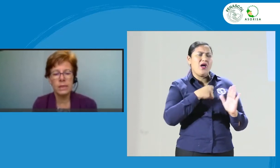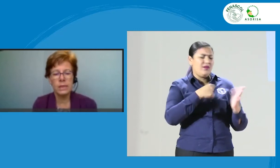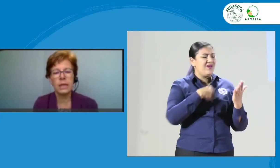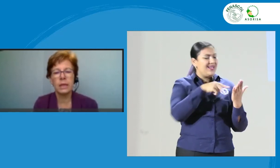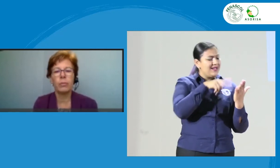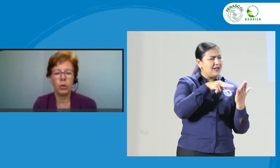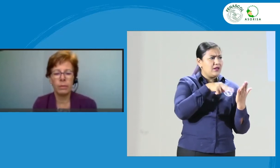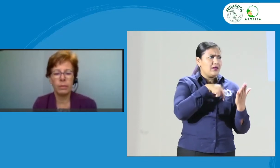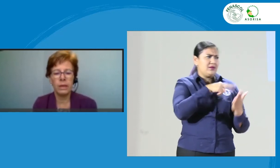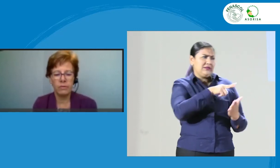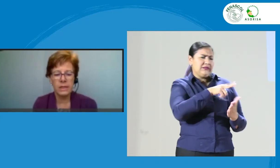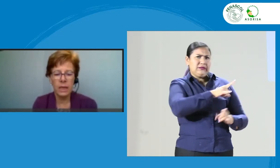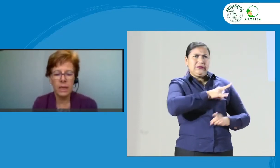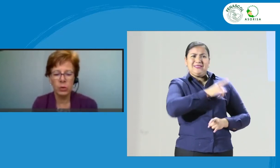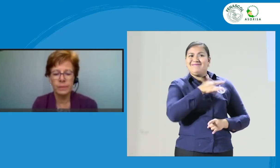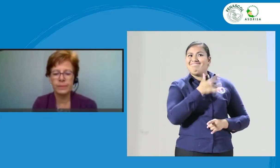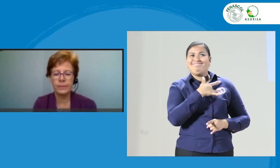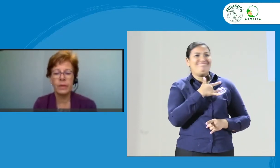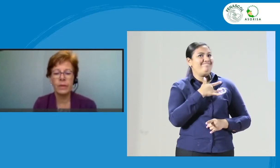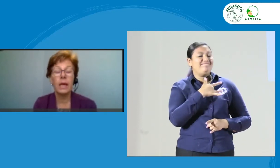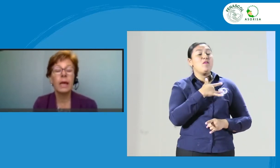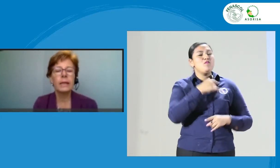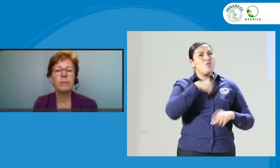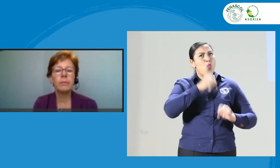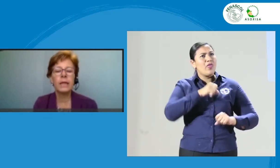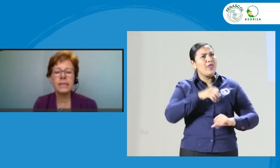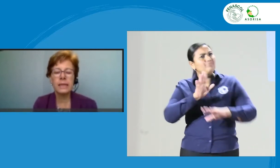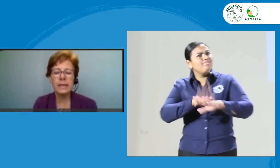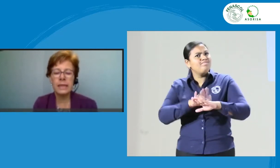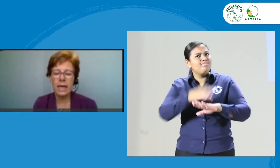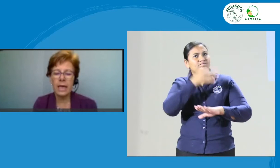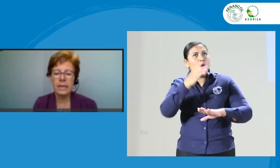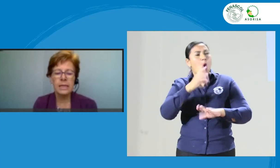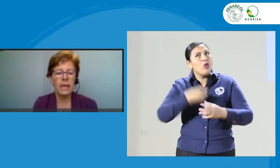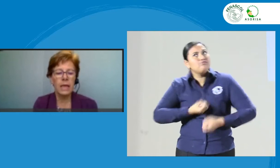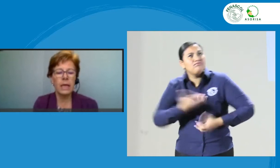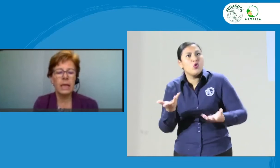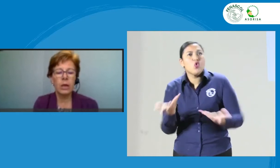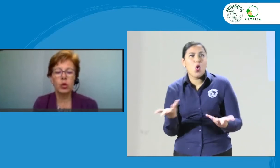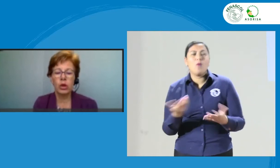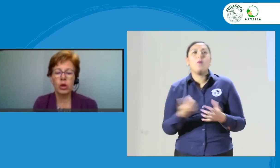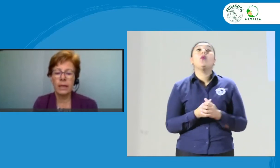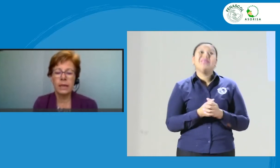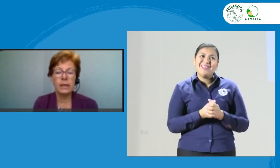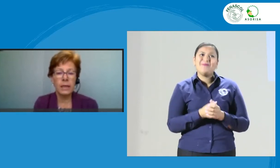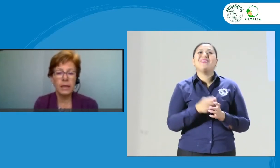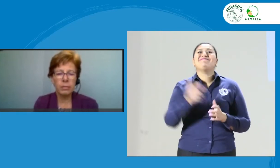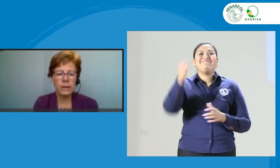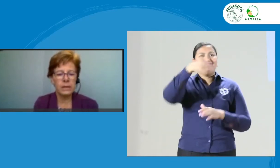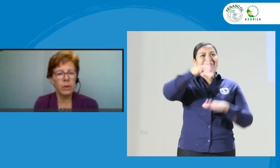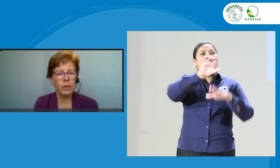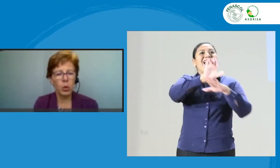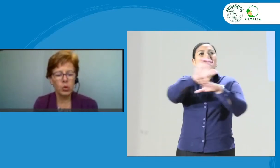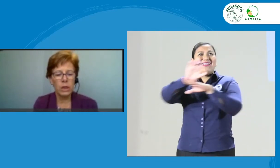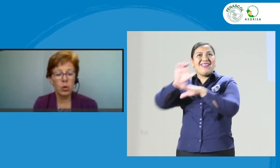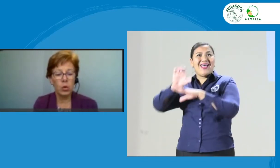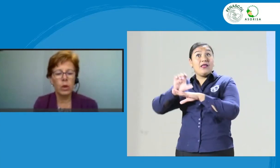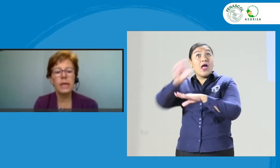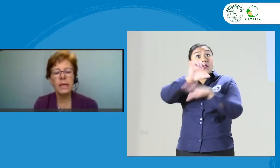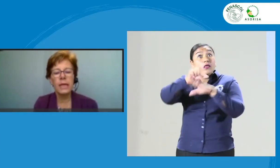estándar poder manifestar. También las entidades que contratan intérpretes deben conocerlo. Y las